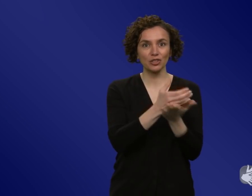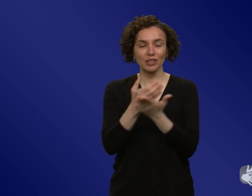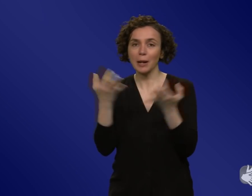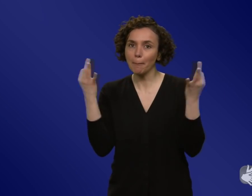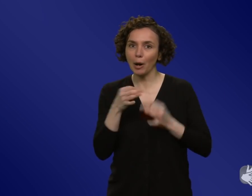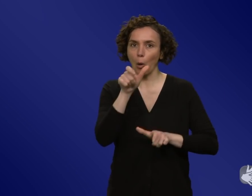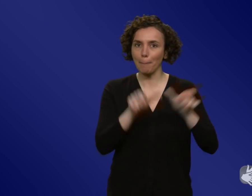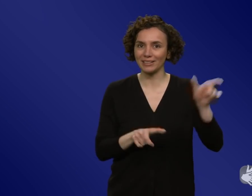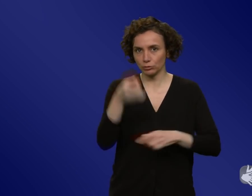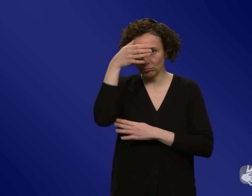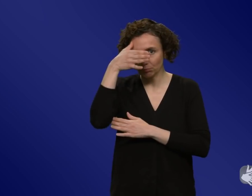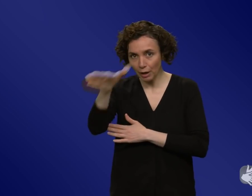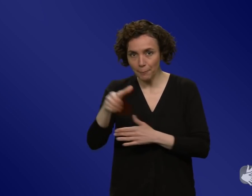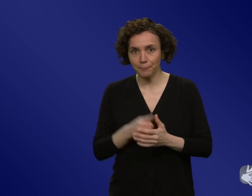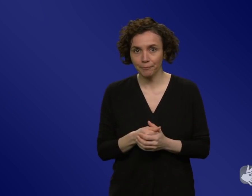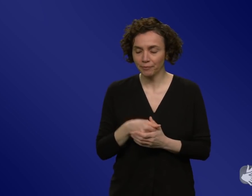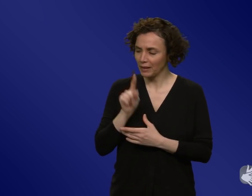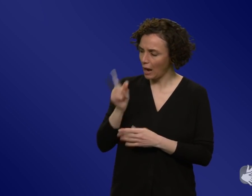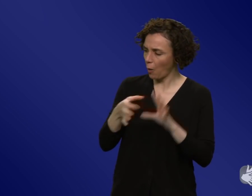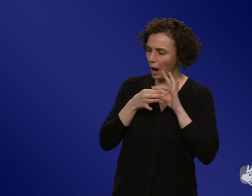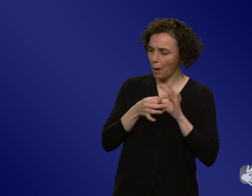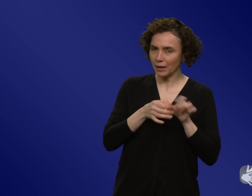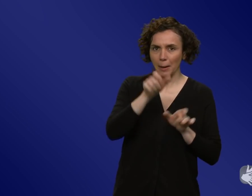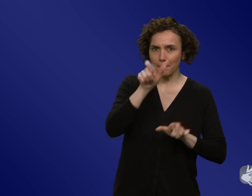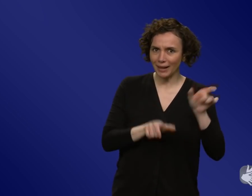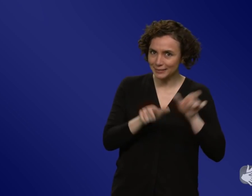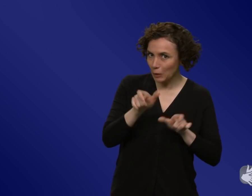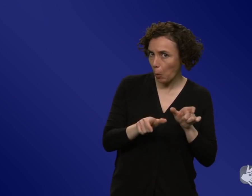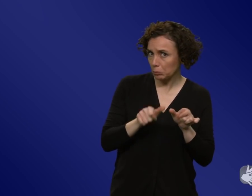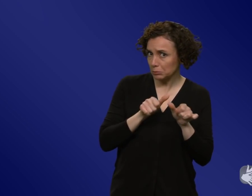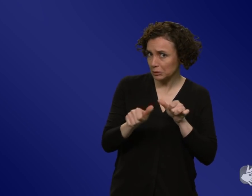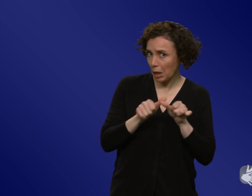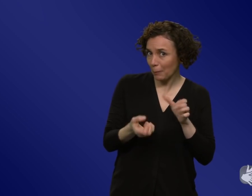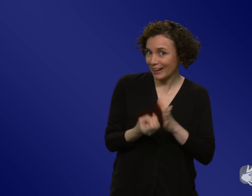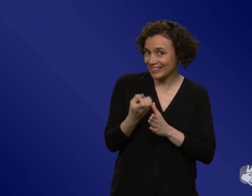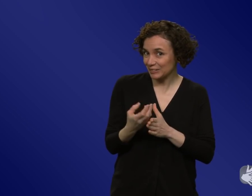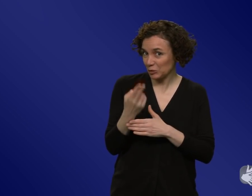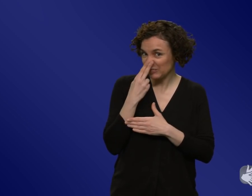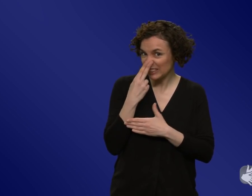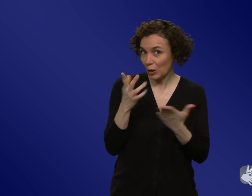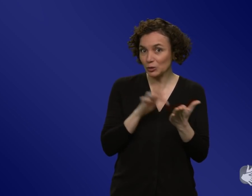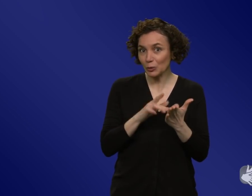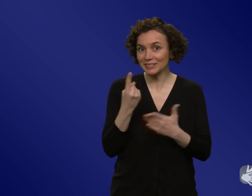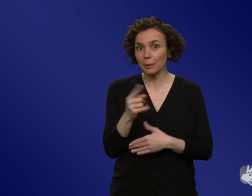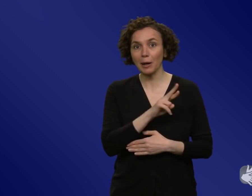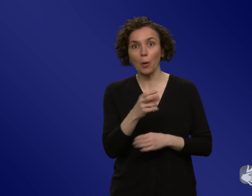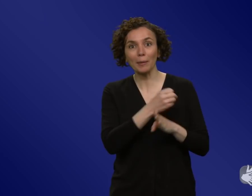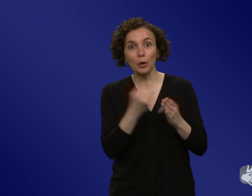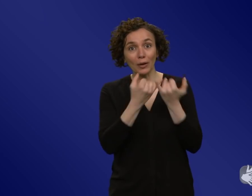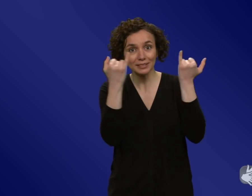Ressourcenfrage, weil Sie haben ja auch Erfahrungen im Robert-Koch-Institut gesammelt, also in der Pandemie mit Krisenkommunikation an der direkten Stelle sozusagen.